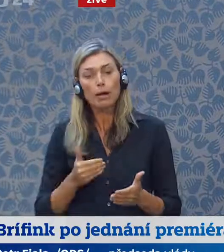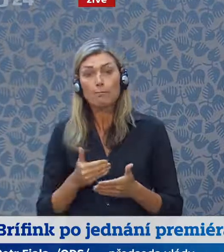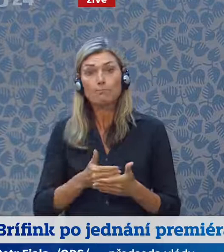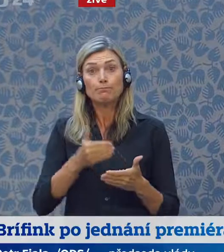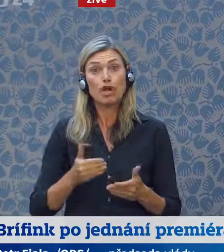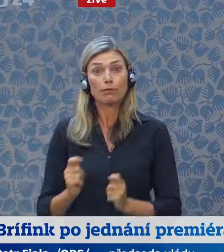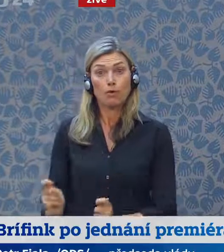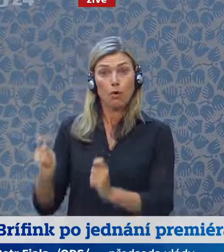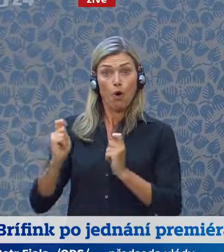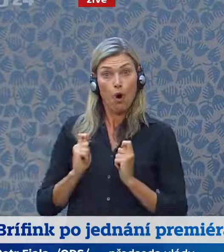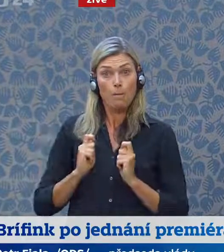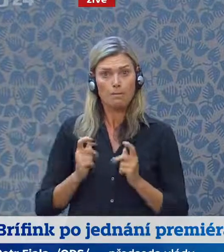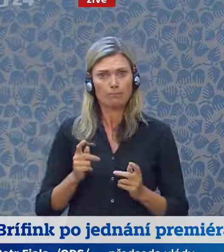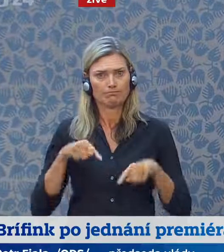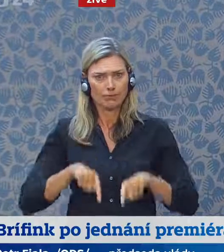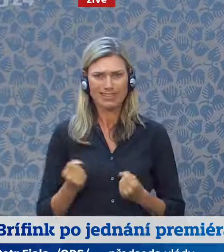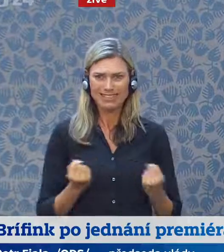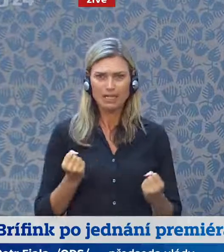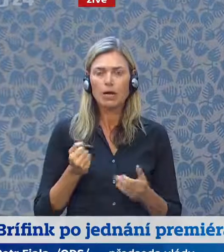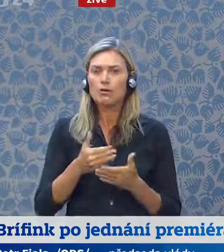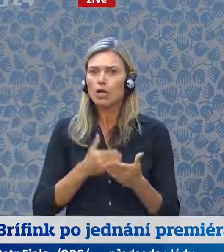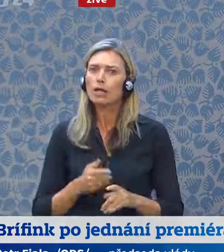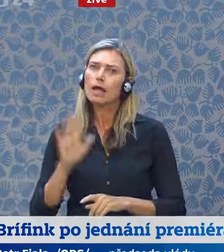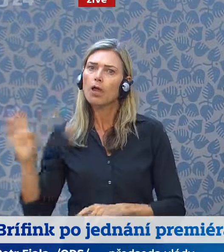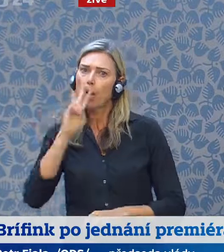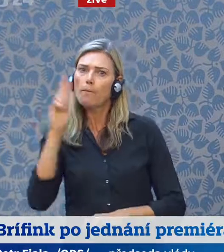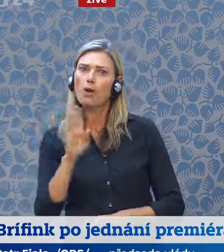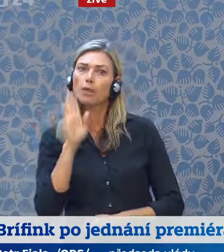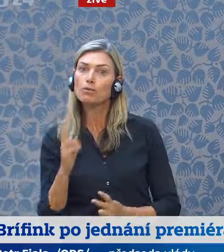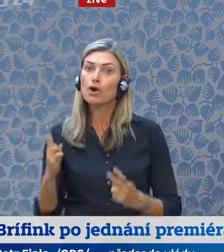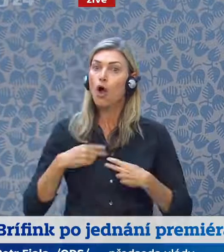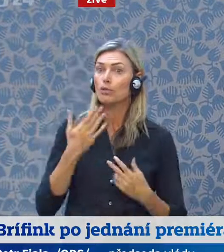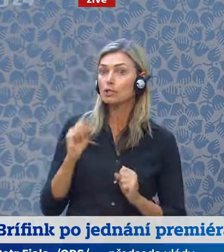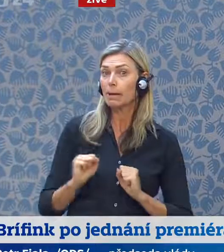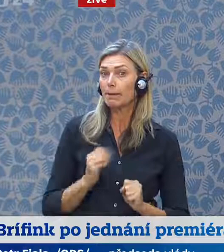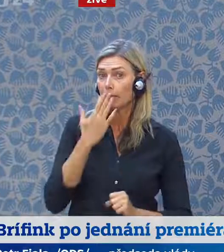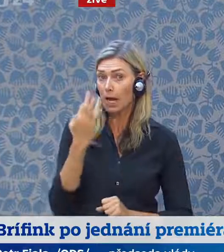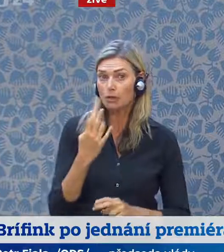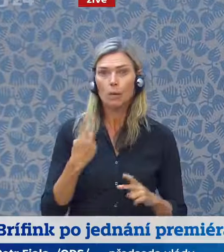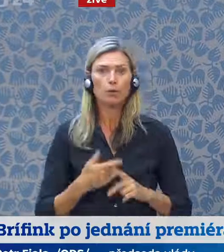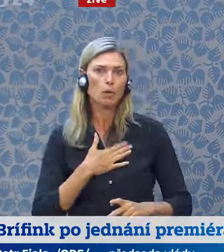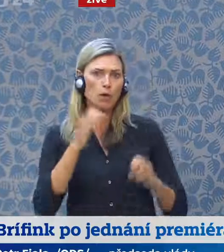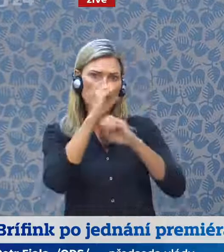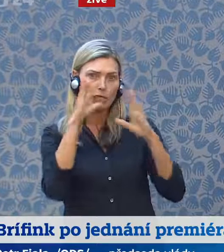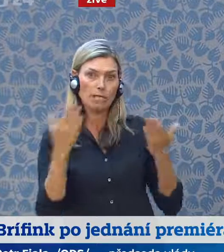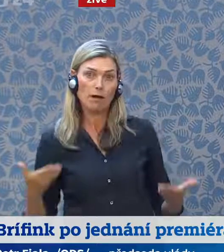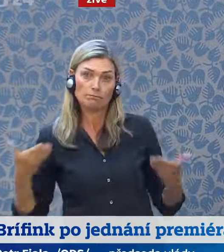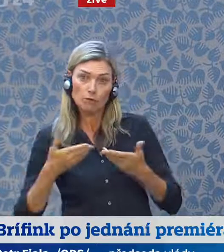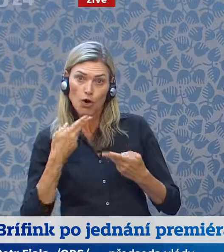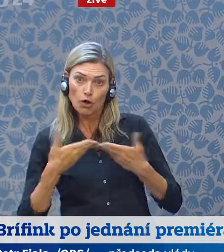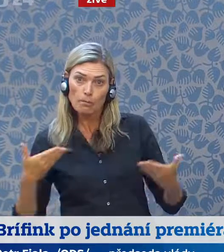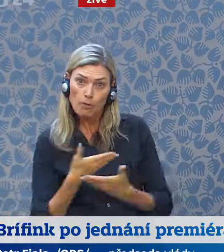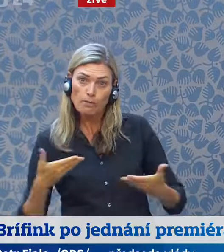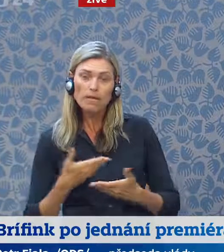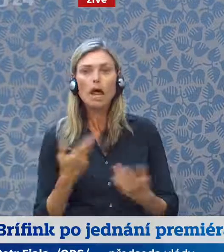začátkem předsednictví řekli, co, kdo očekává, jaká jsou naše očekávání a co můžeme, jak si můžeme